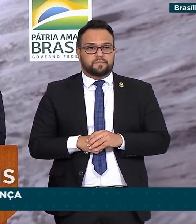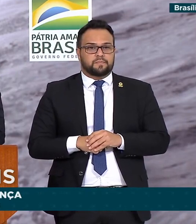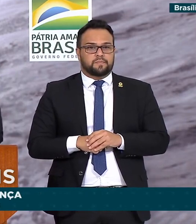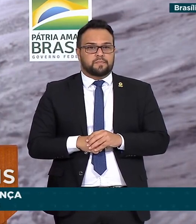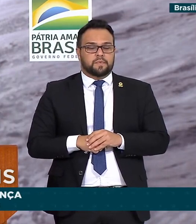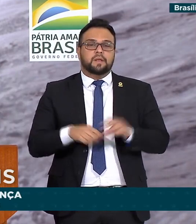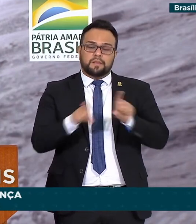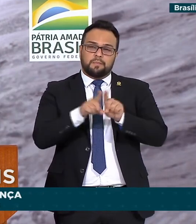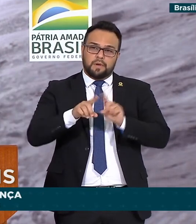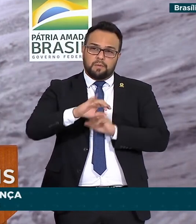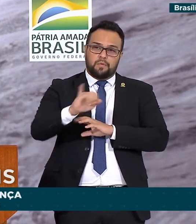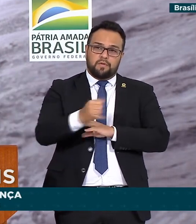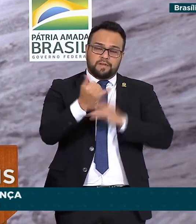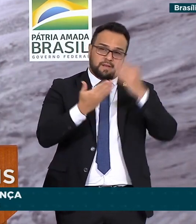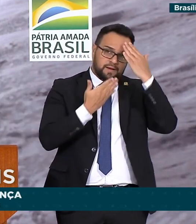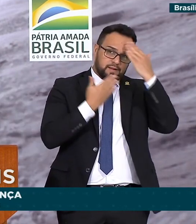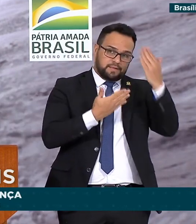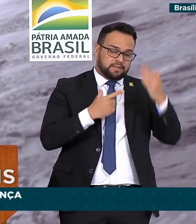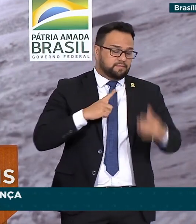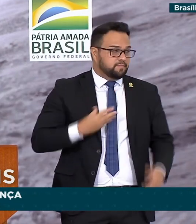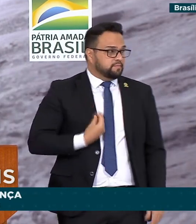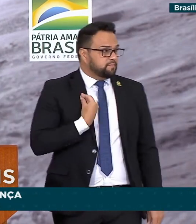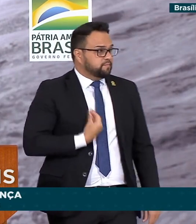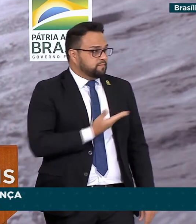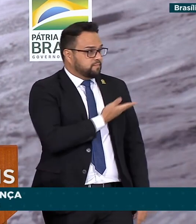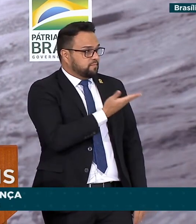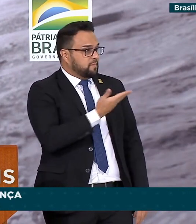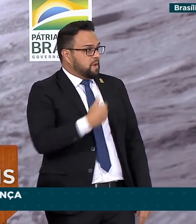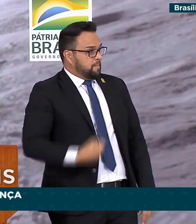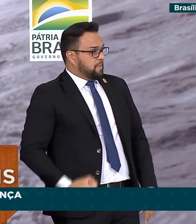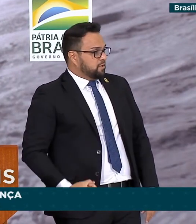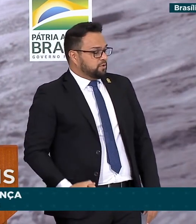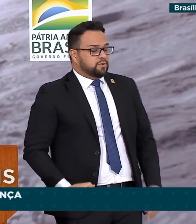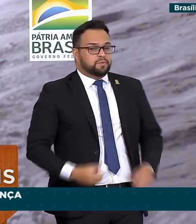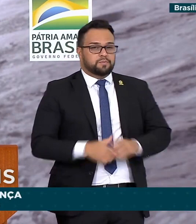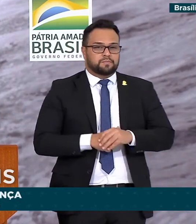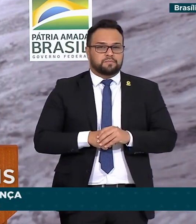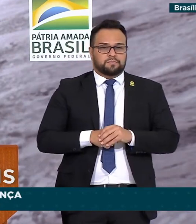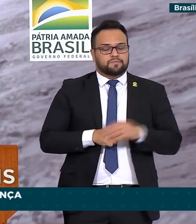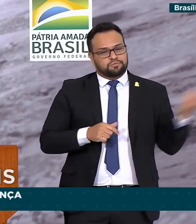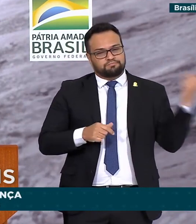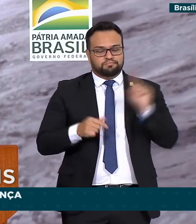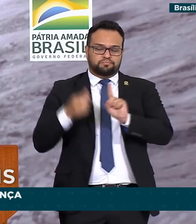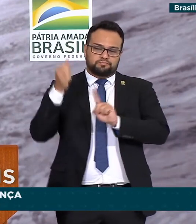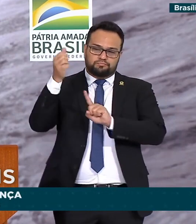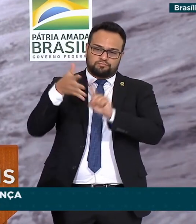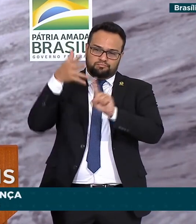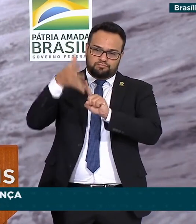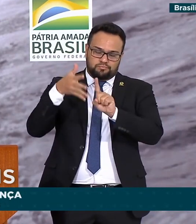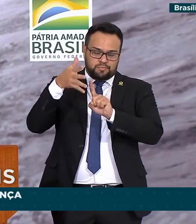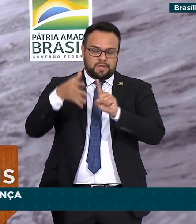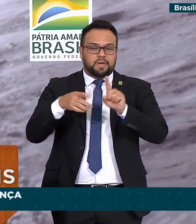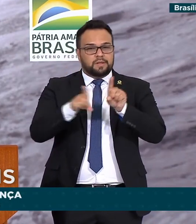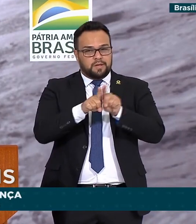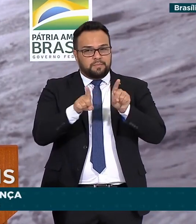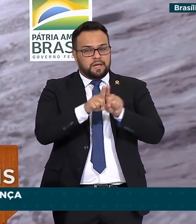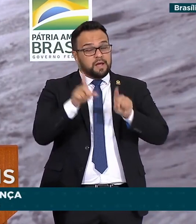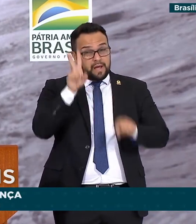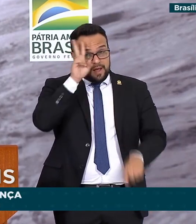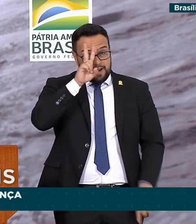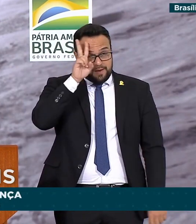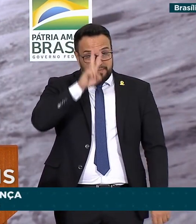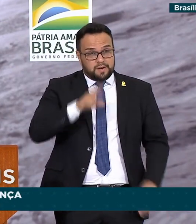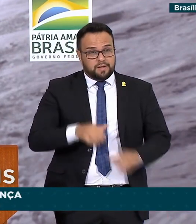agradecer a V. Exª, embaixador Chapman, pelas palavras que o senhor fez aqui e de trazer a memória,